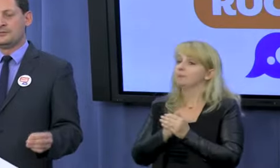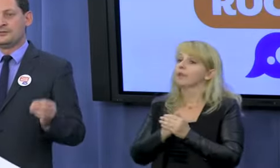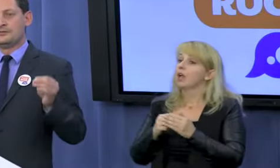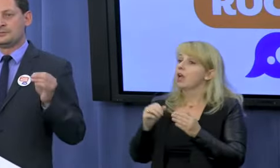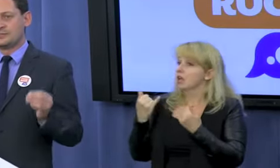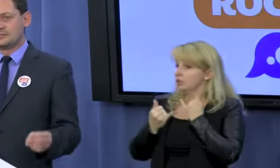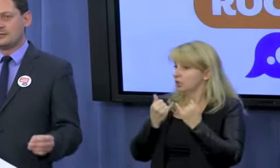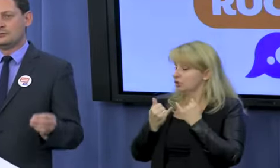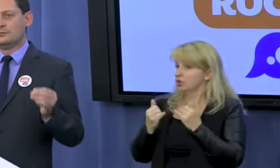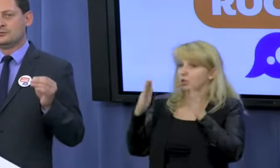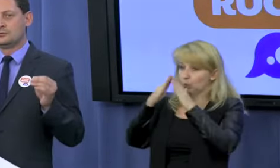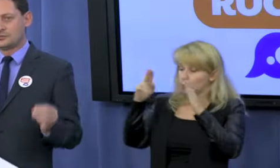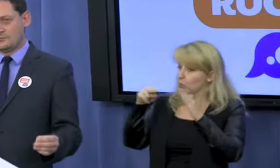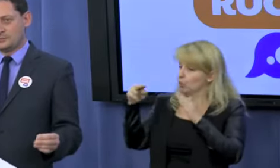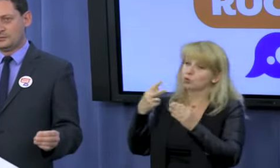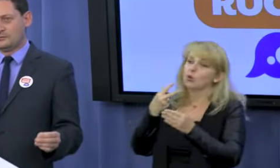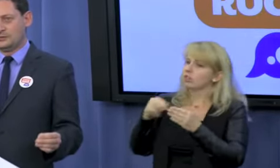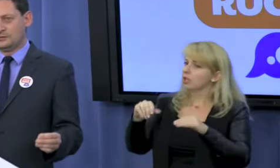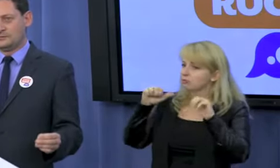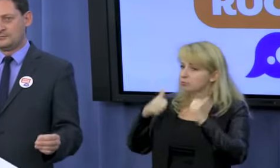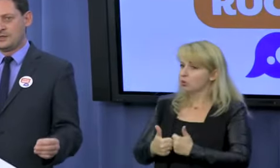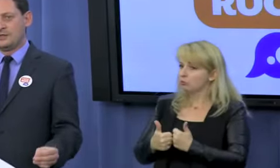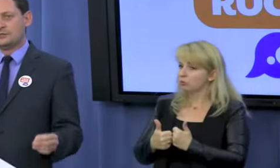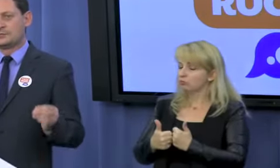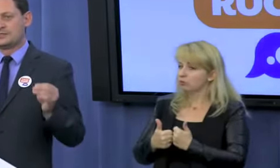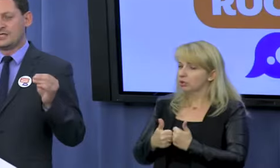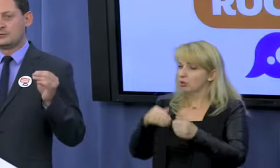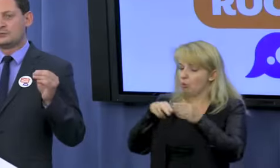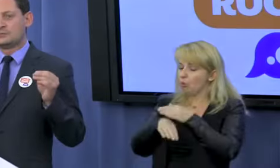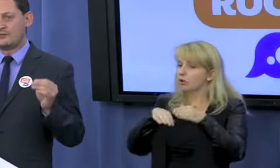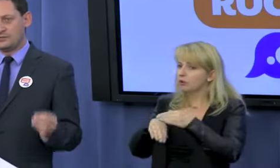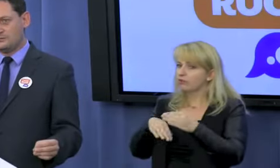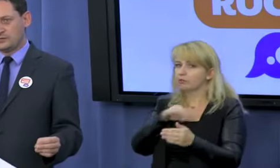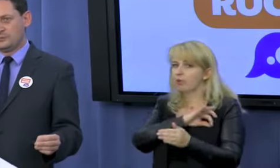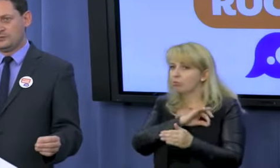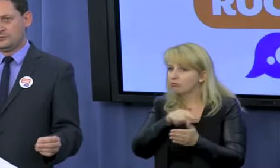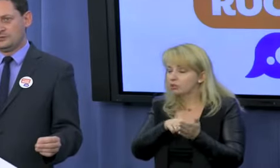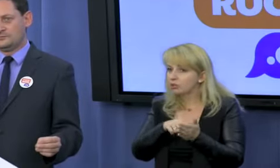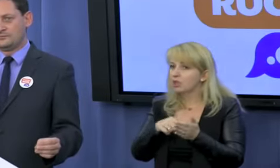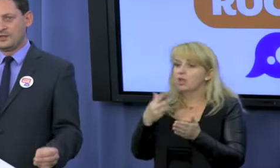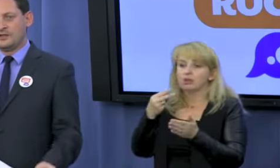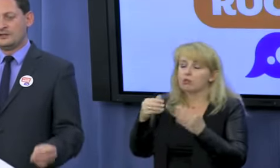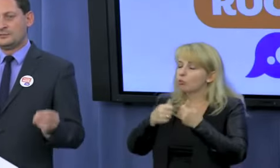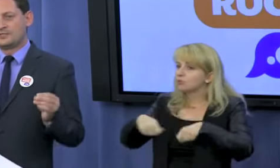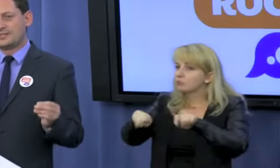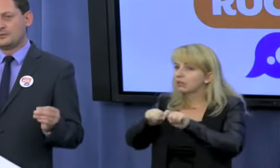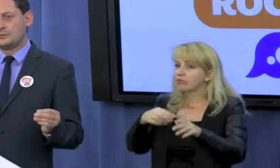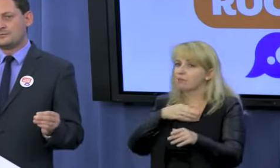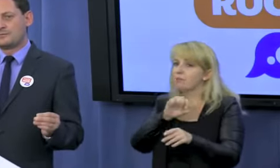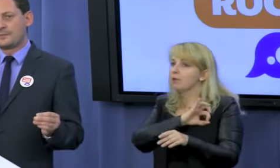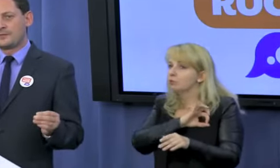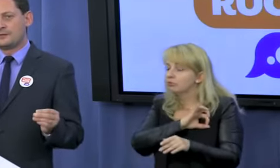nie przestaną tuszować pedofilii, nie przestaną usprawiedliwiać pedofilii, nie